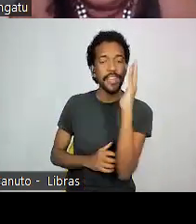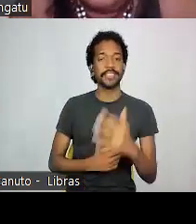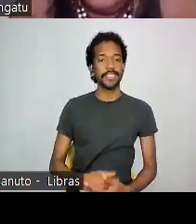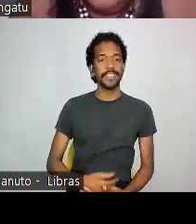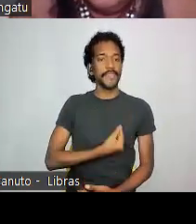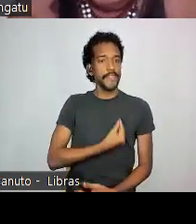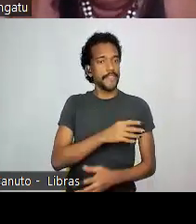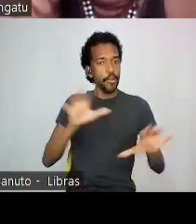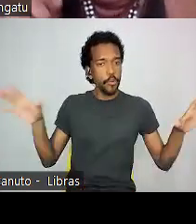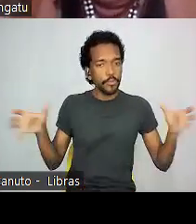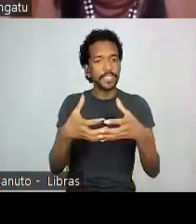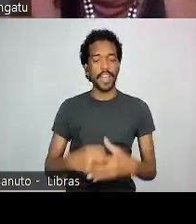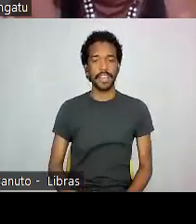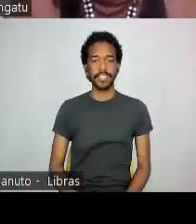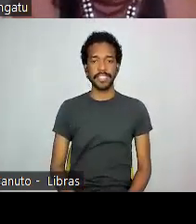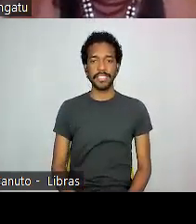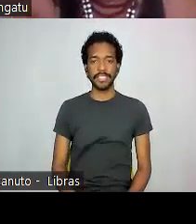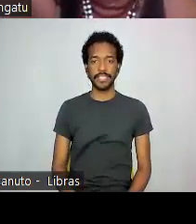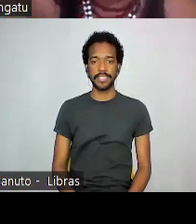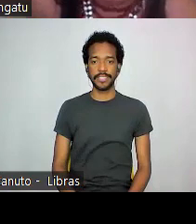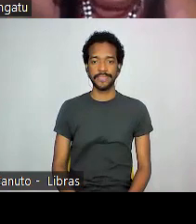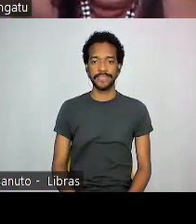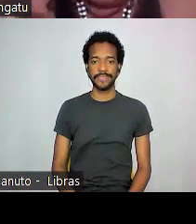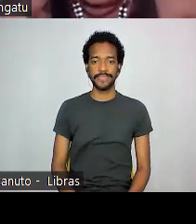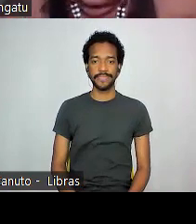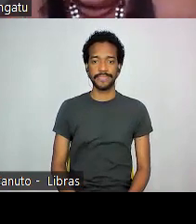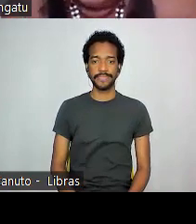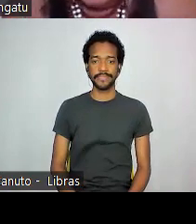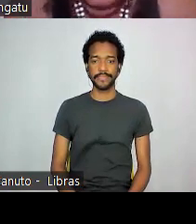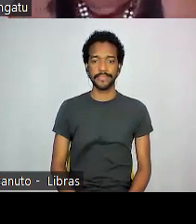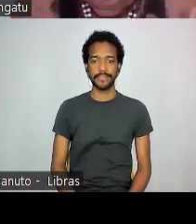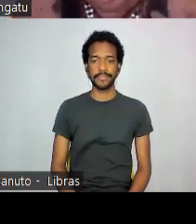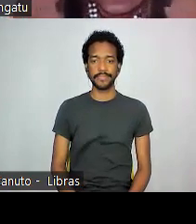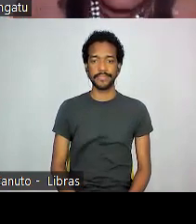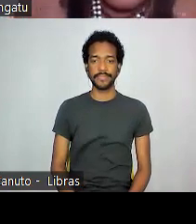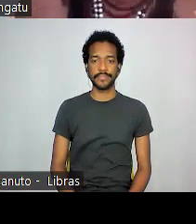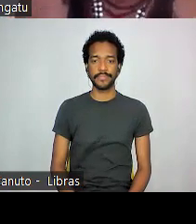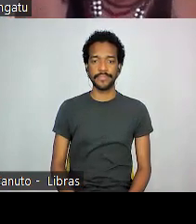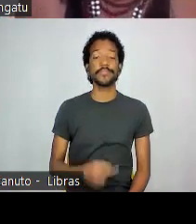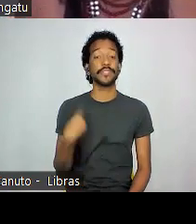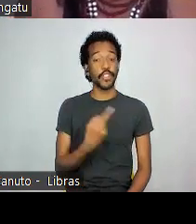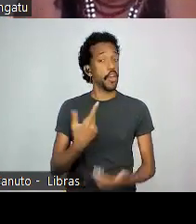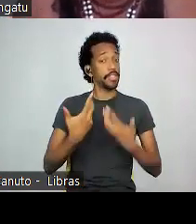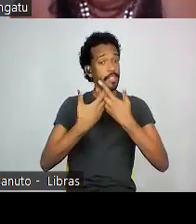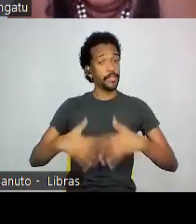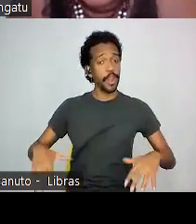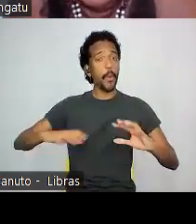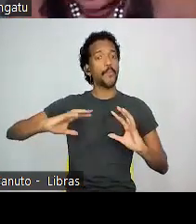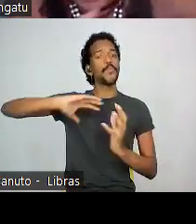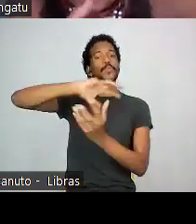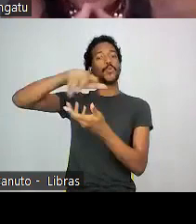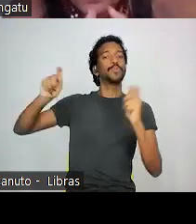comunidade. Iande, Iane, Ará, Masuí, Xugui, Amuará. Nós já somos naturalmente um outro mundo possível.